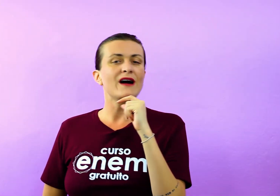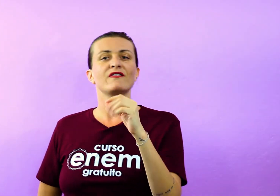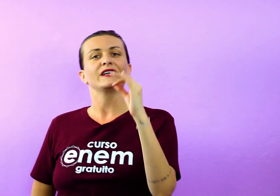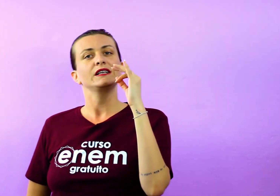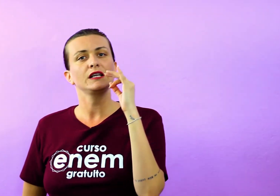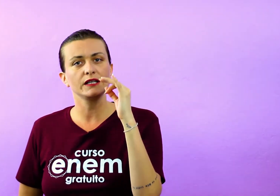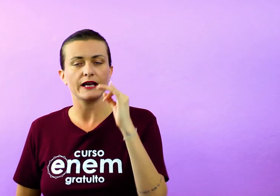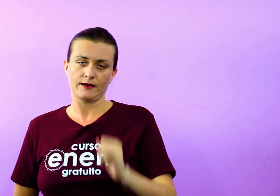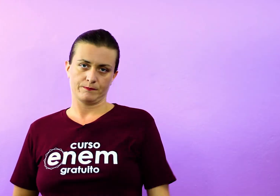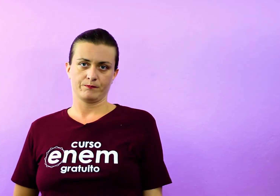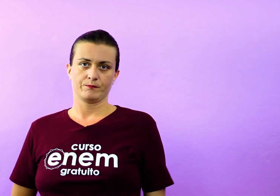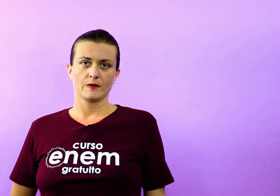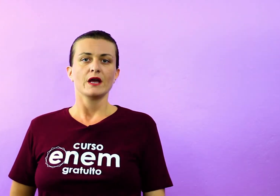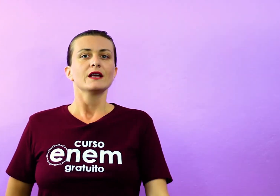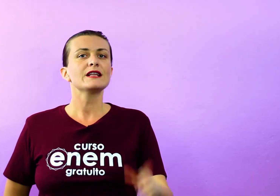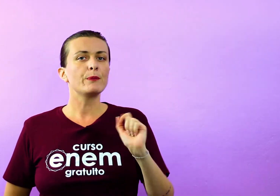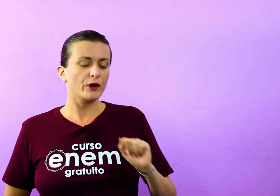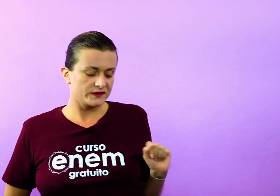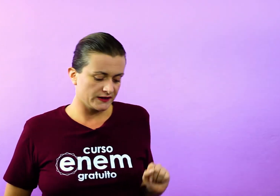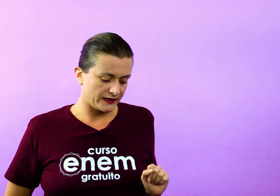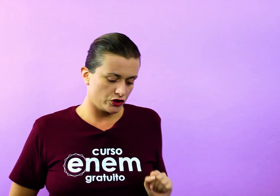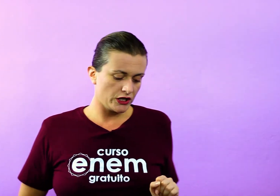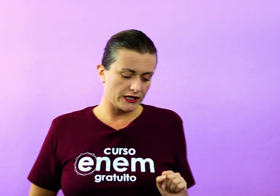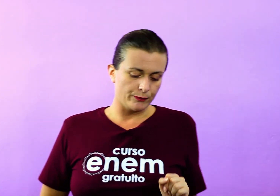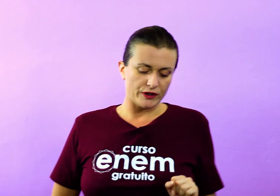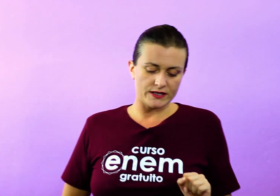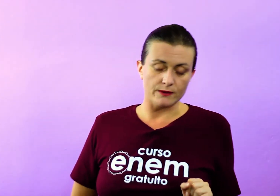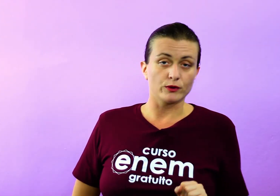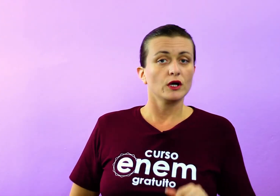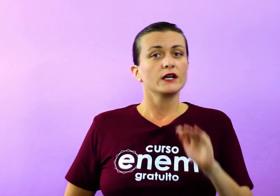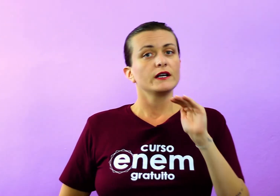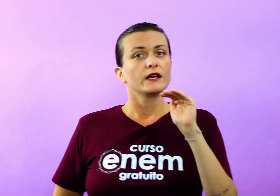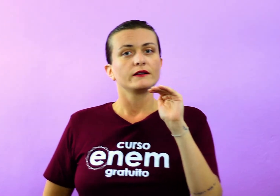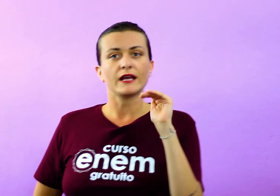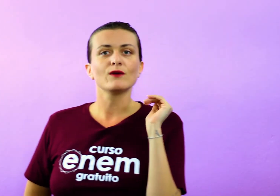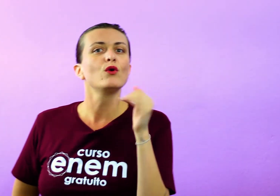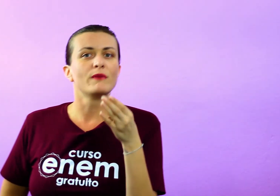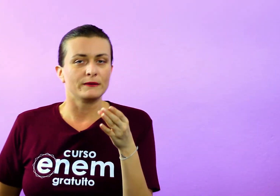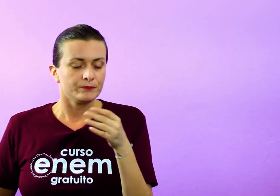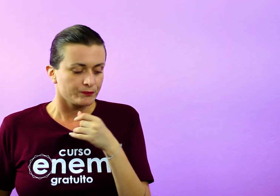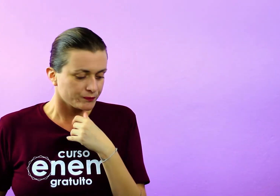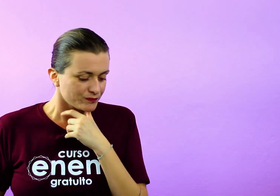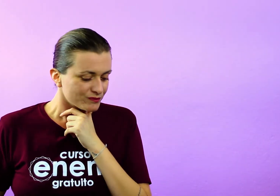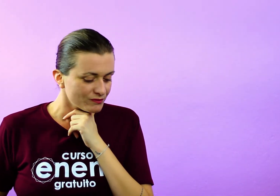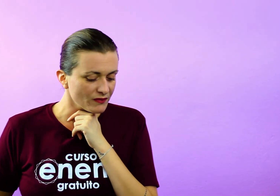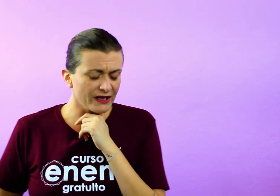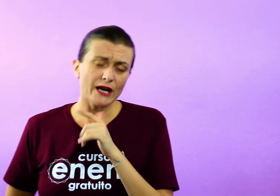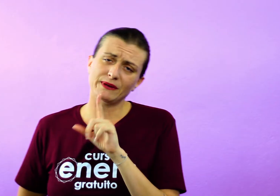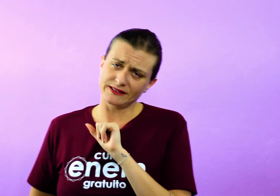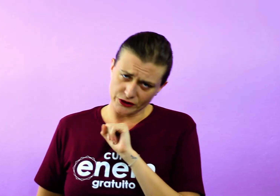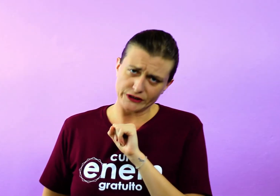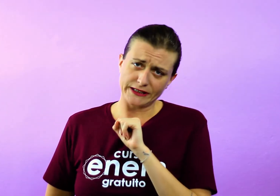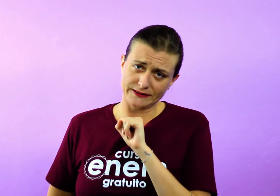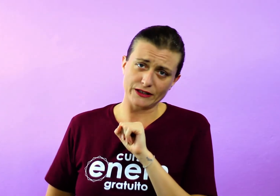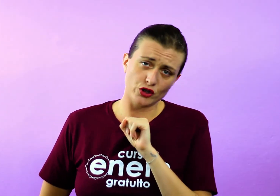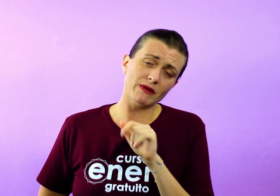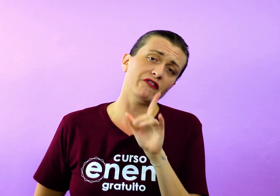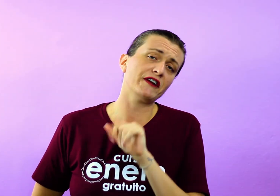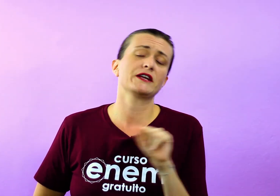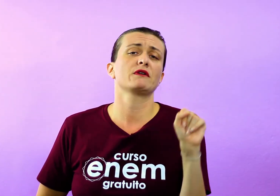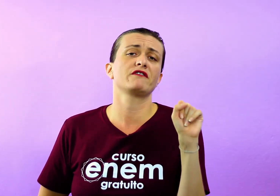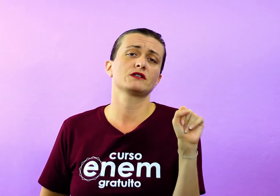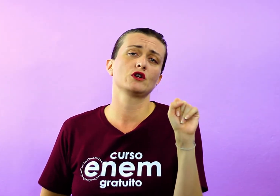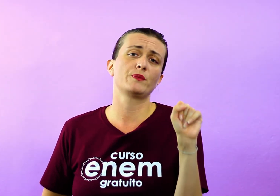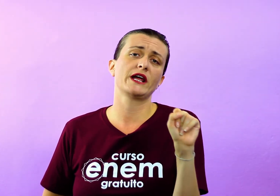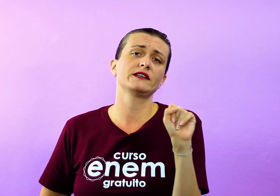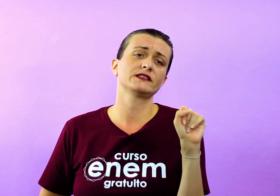não perdoava ninguém. Na poesia satírica, por exemplo, tem uma que é bastante interessante, que